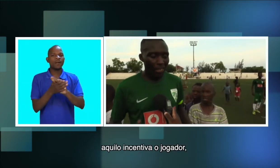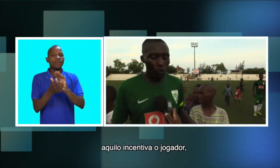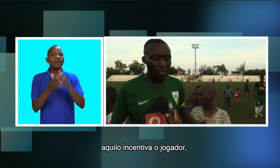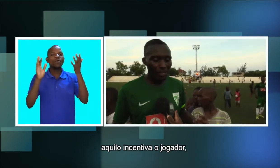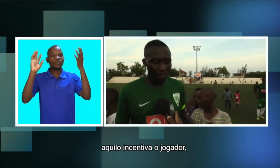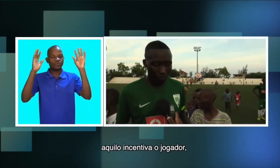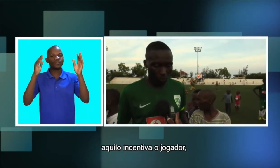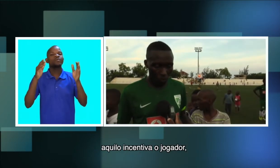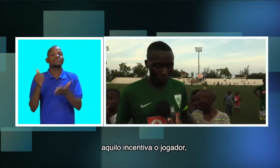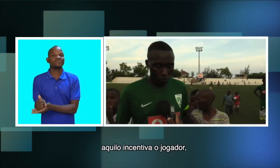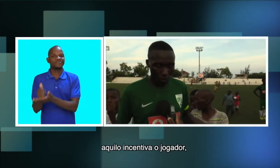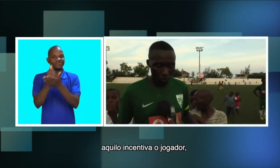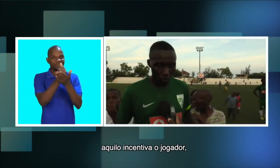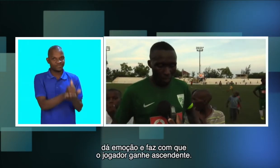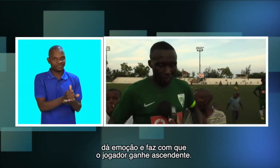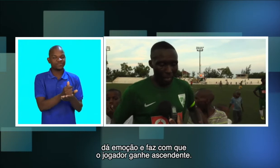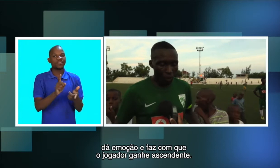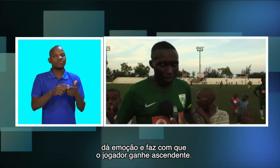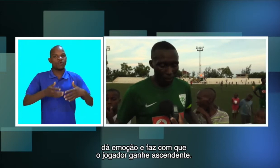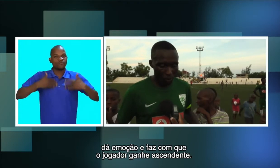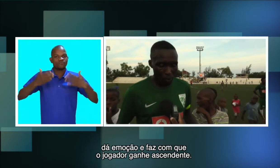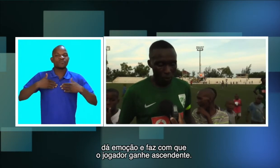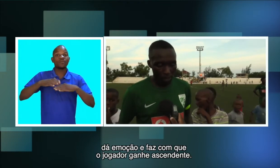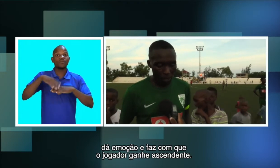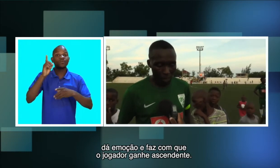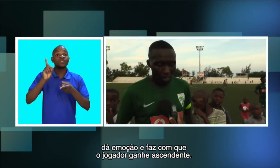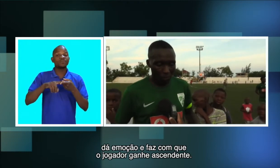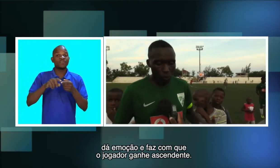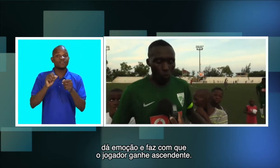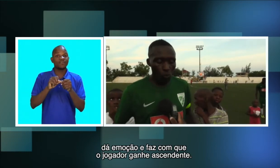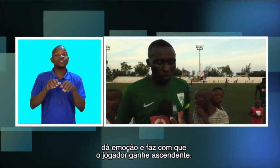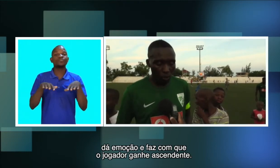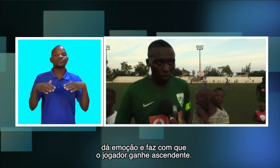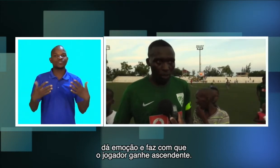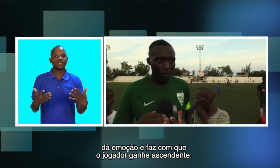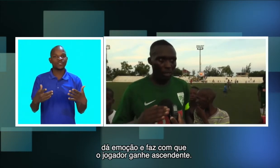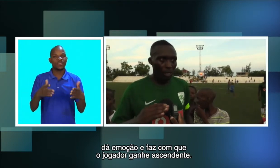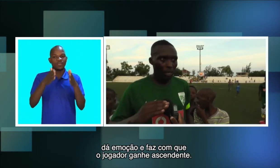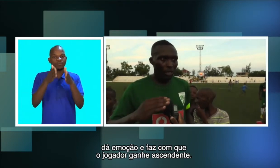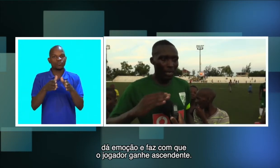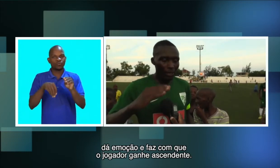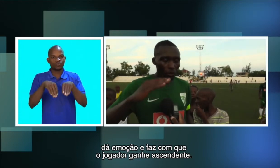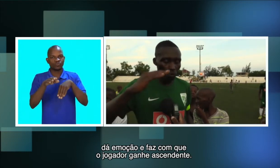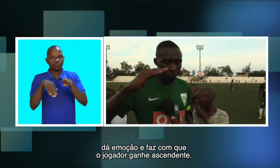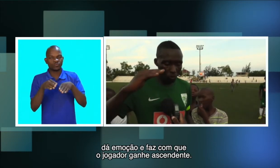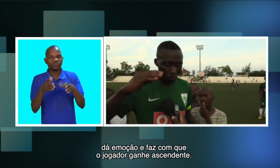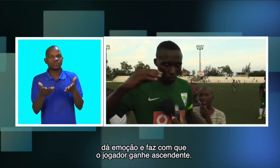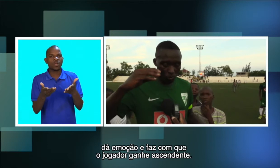Aquilo incentiva o jogador, dá uma emoção muito maior, faz com que o jogador ganhe um